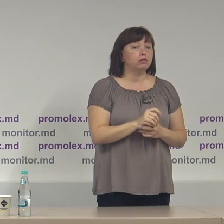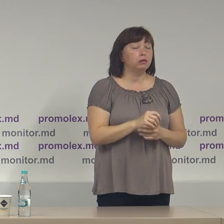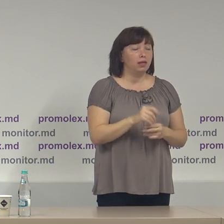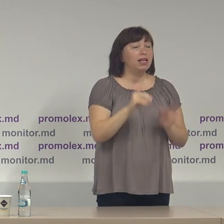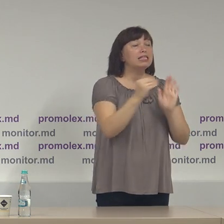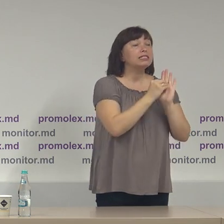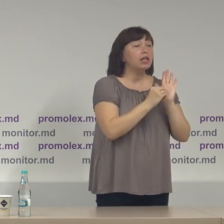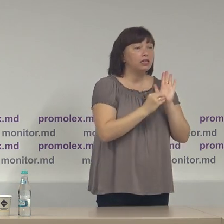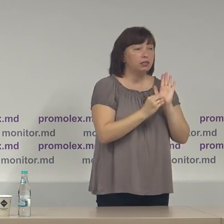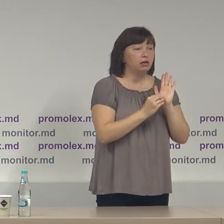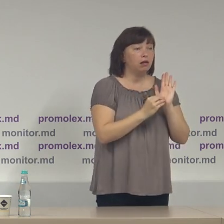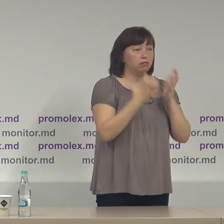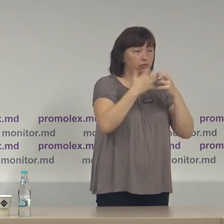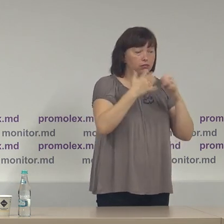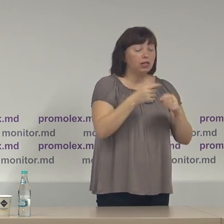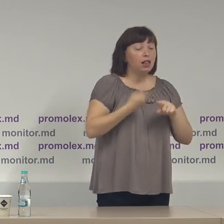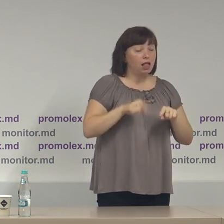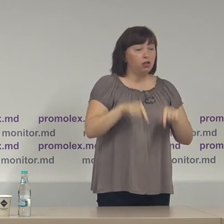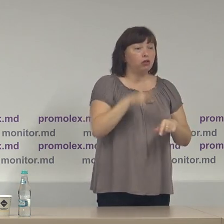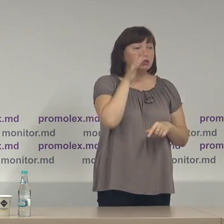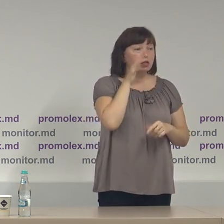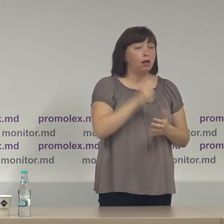statistice la această etapă